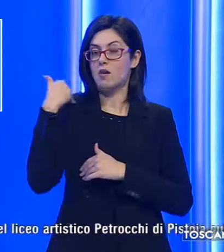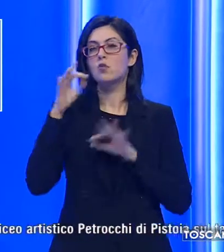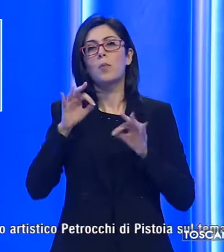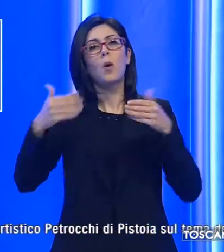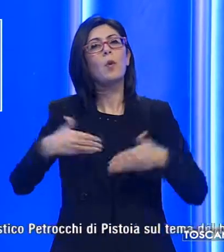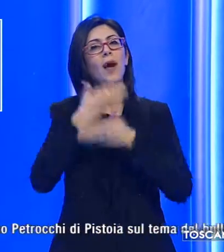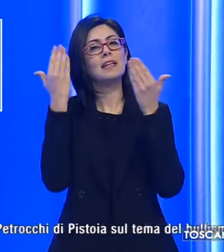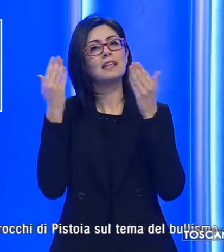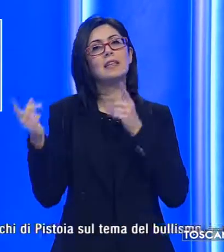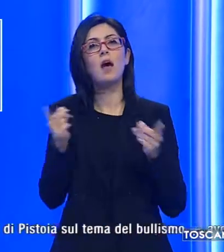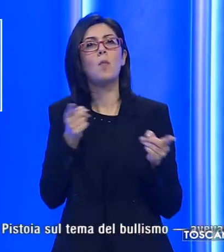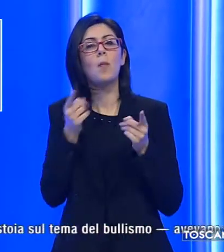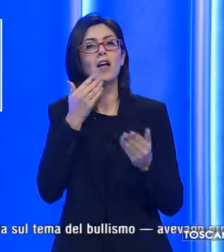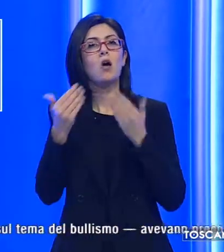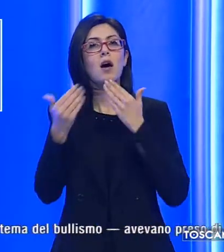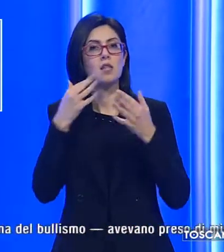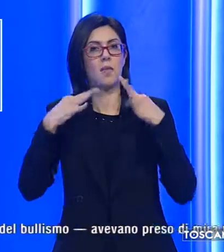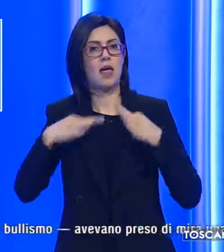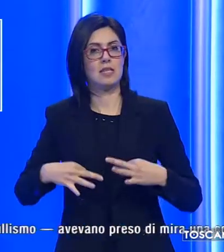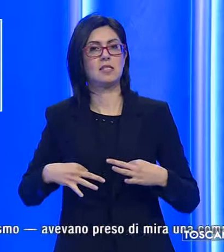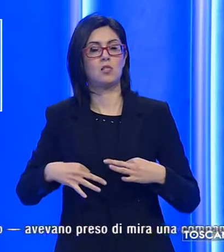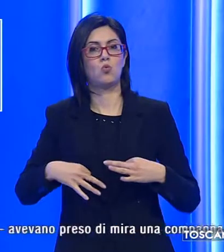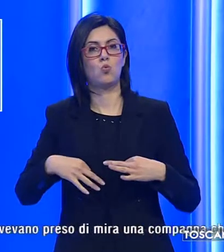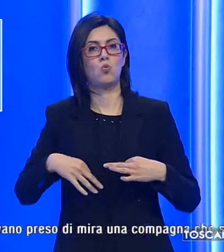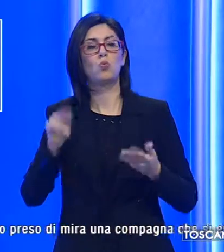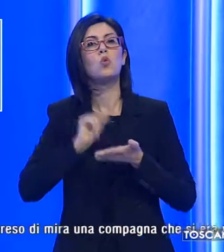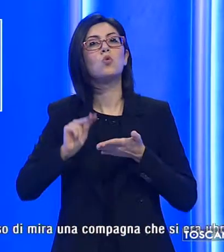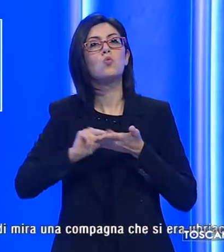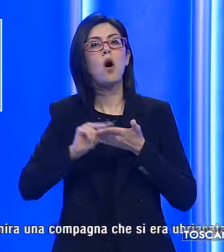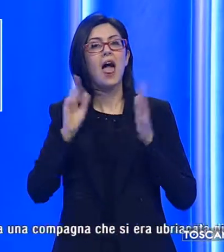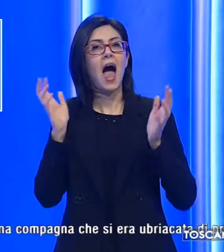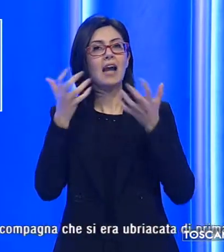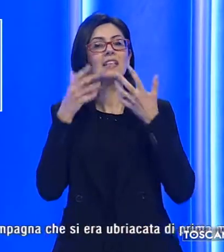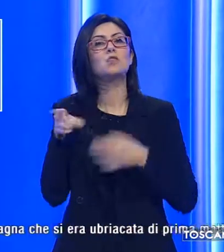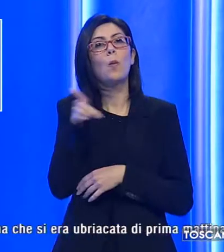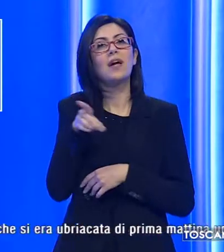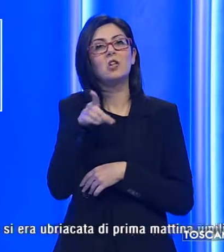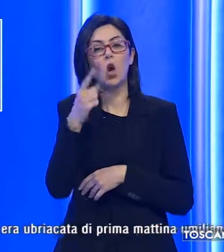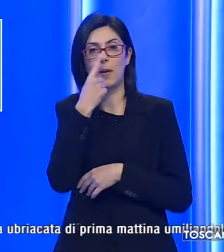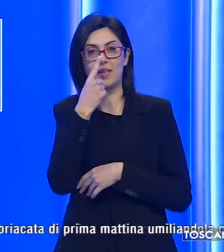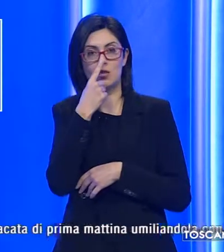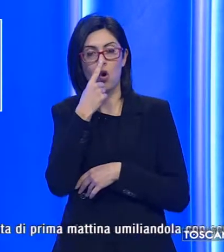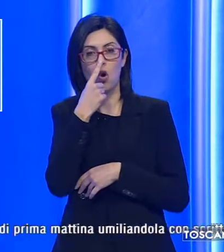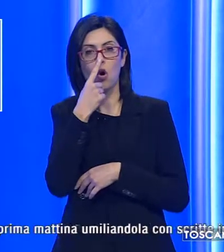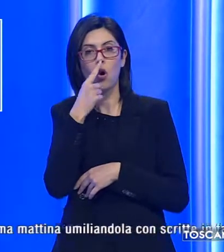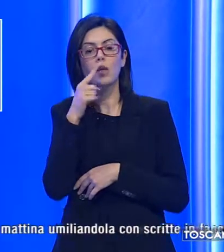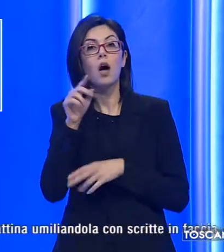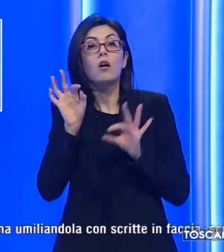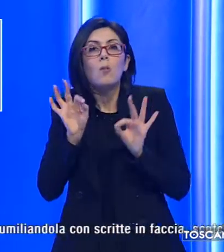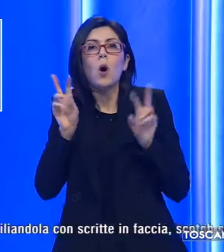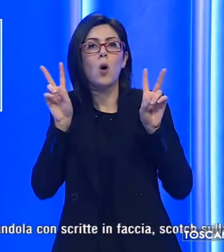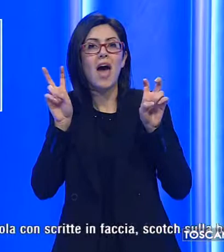durante l'assemblea d'istituto del liceo artistico Petrocchi di Pistoia sul tema